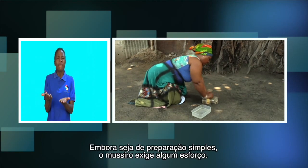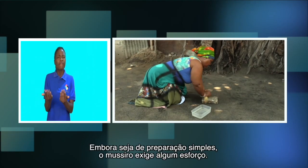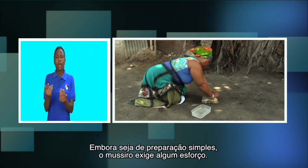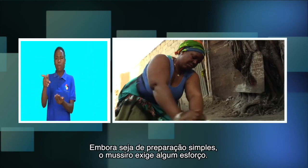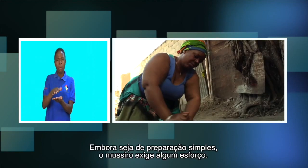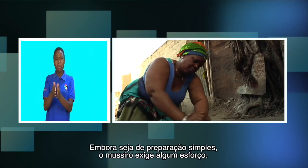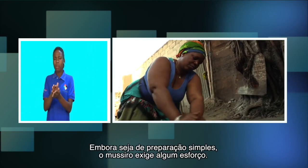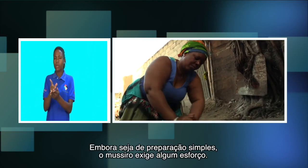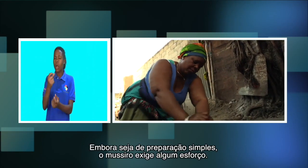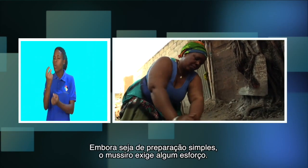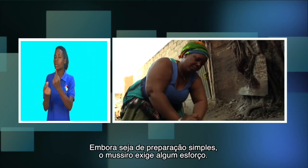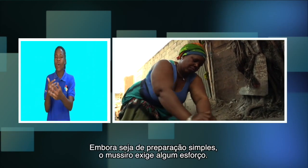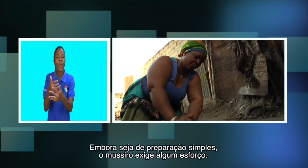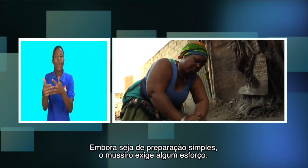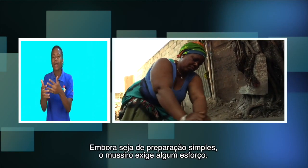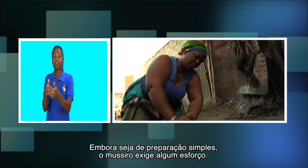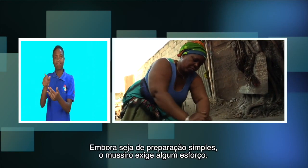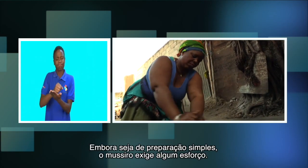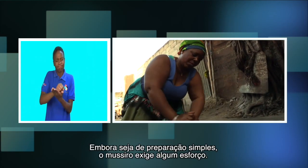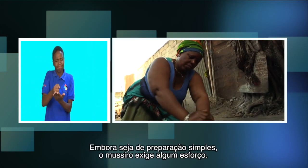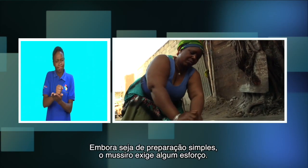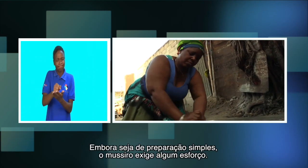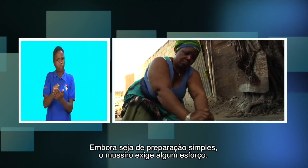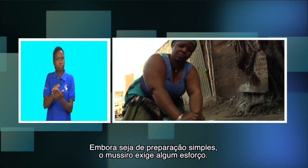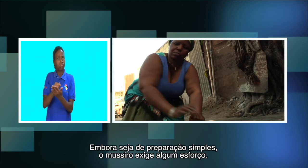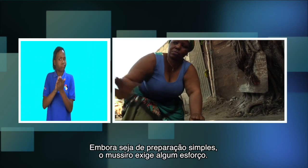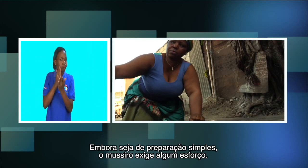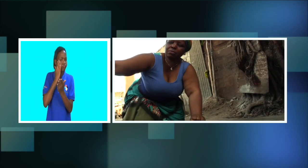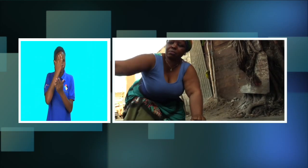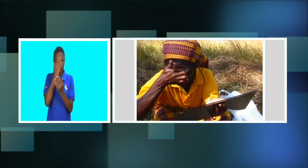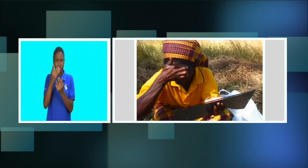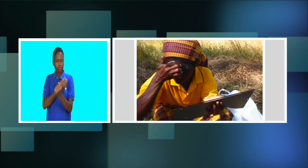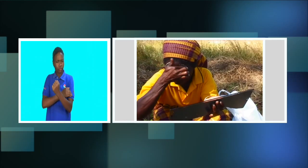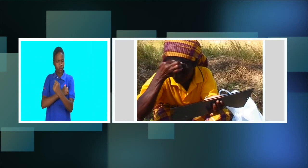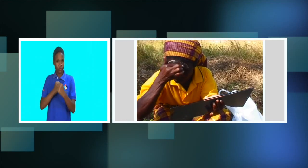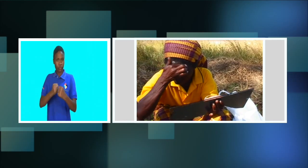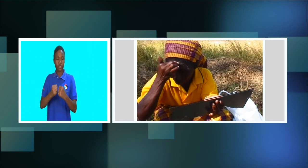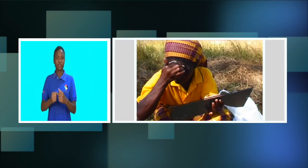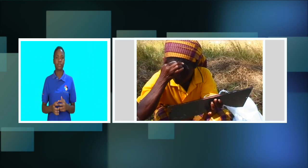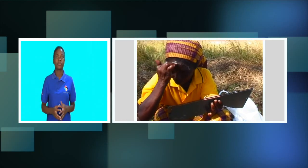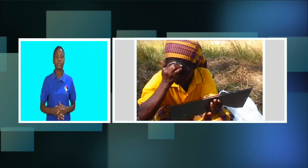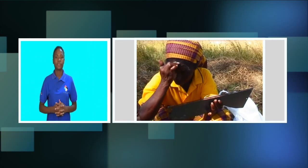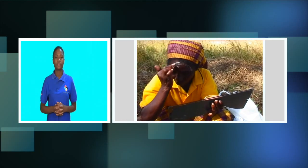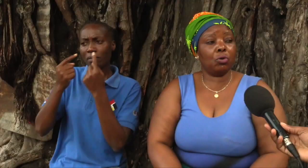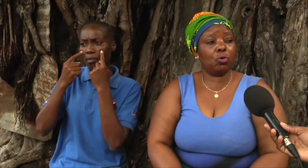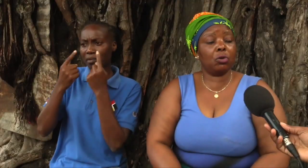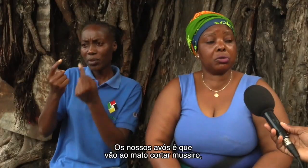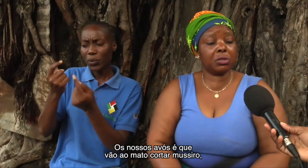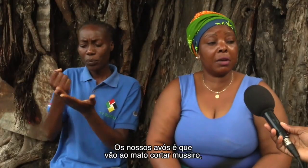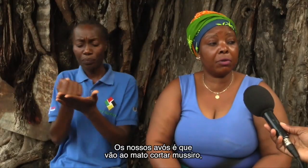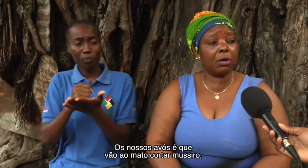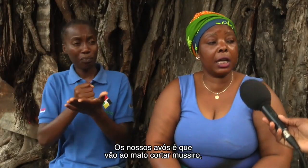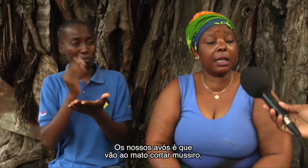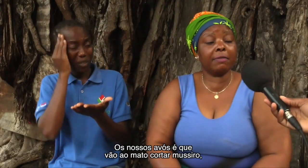Embora seja de preparação simples, o Muciro exige algum esforço. O